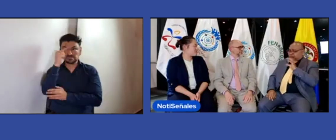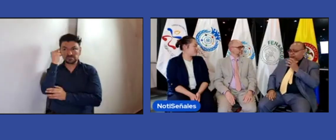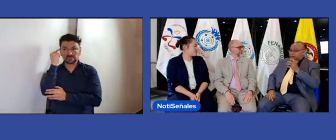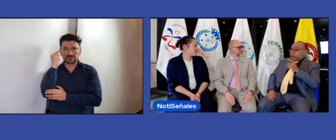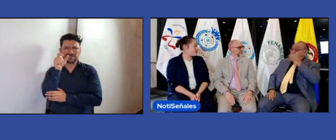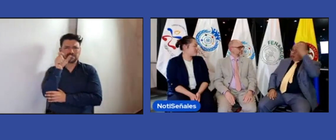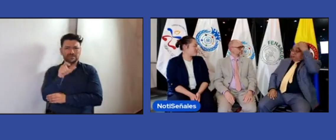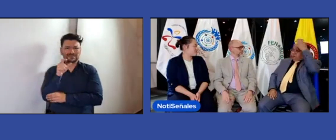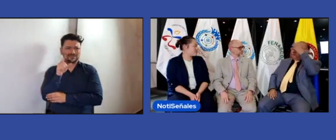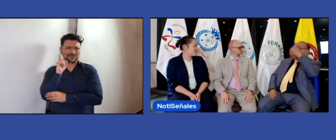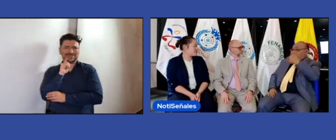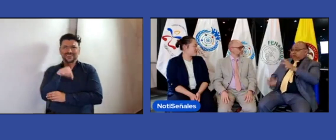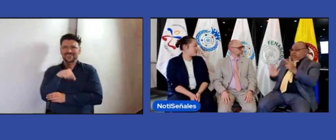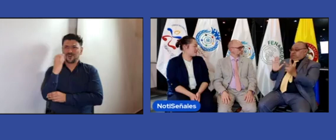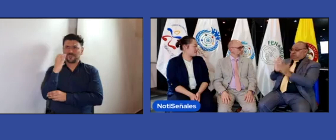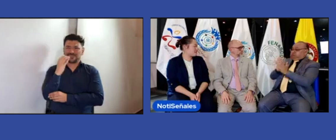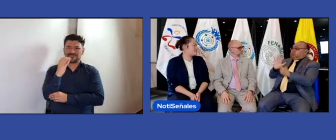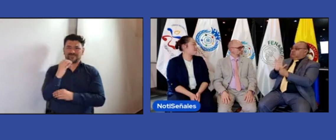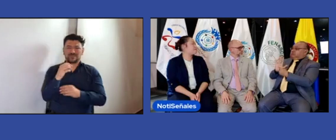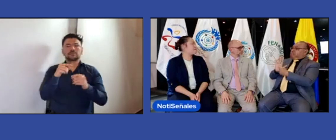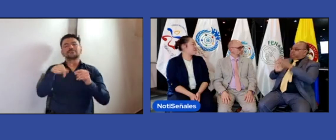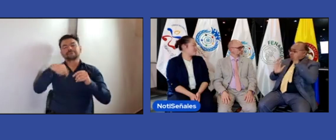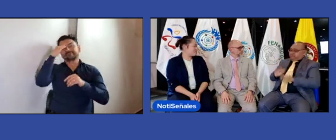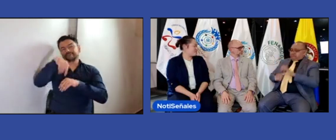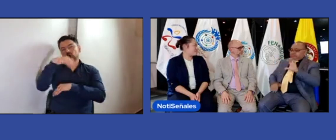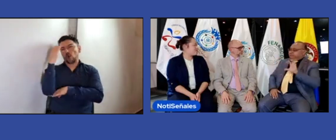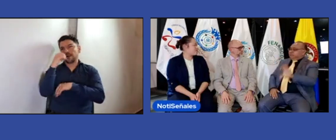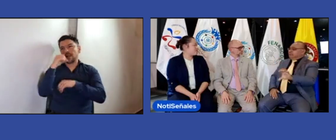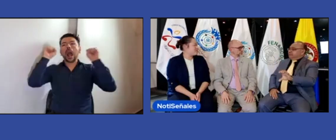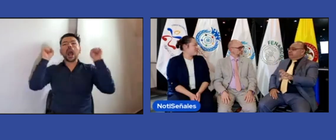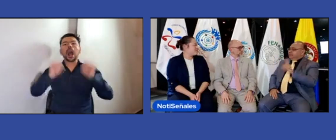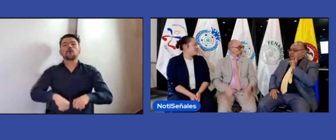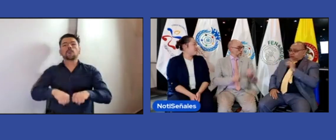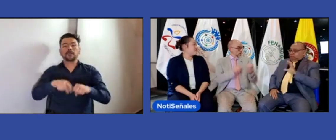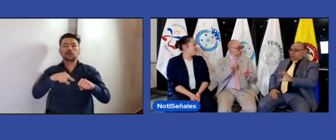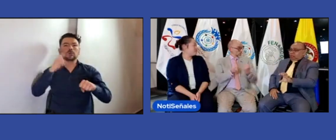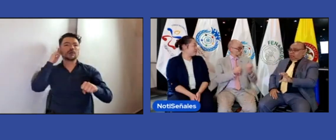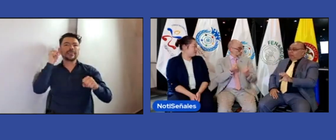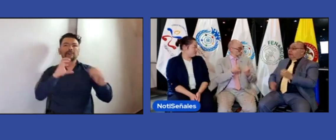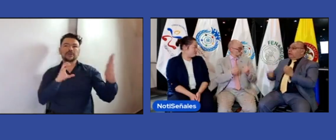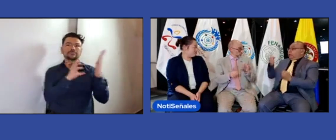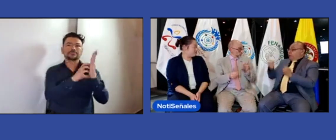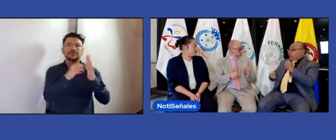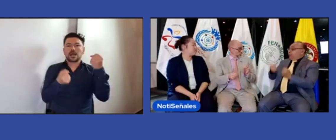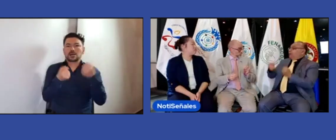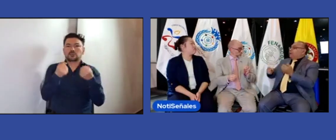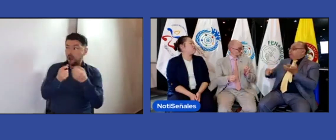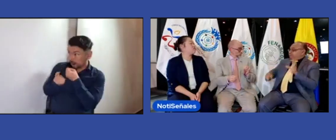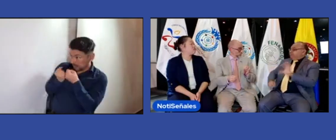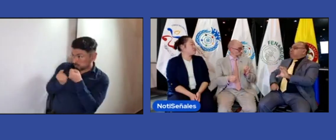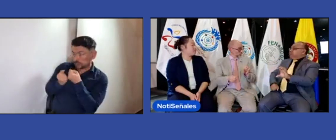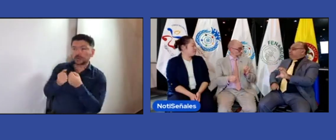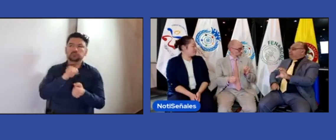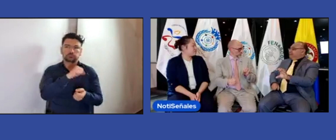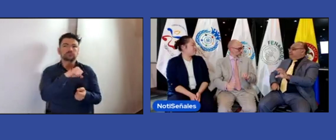no me representa y aquí en Colombia ha pasado en gobierno dicen no aquí el gobierno colombiano dice debe ir